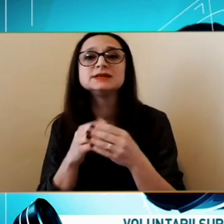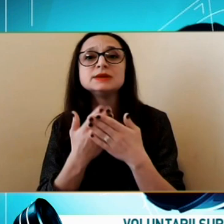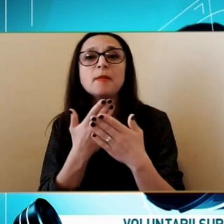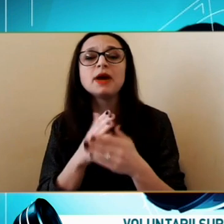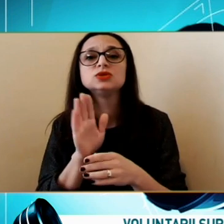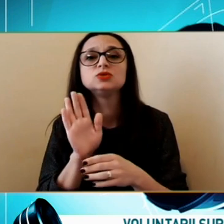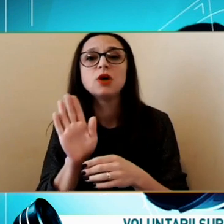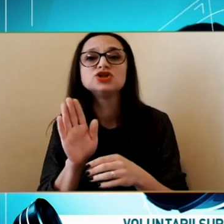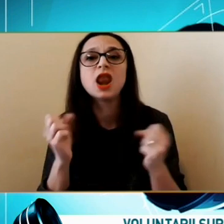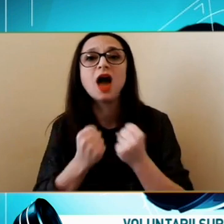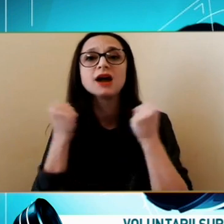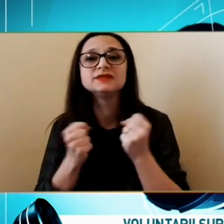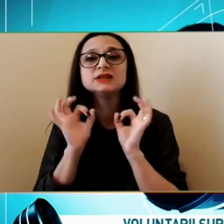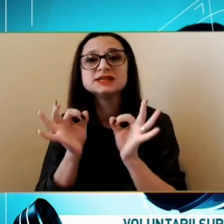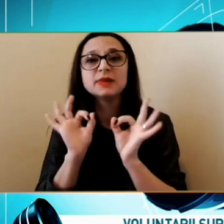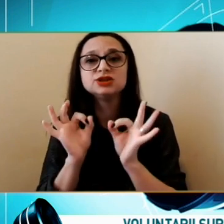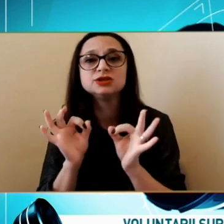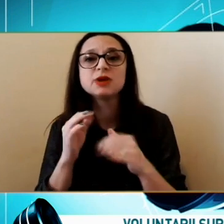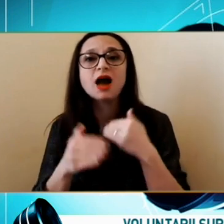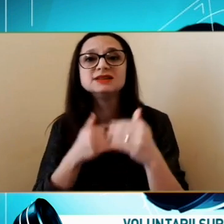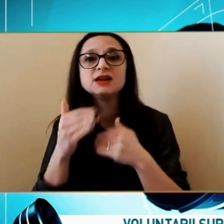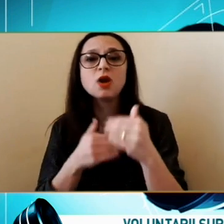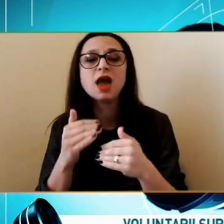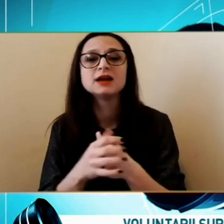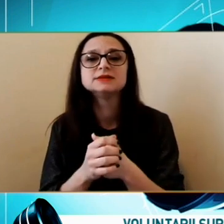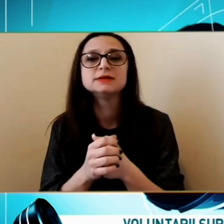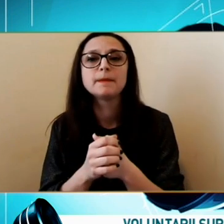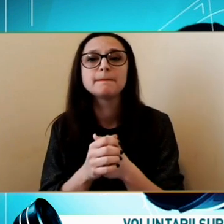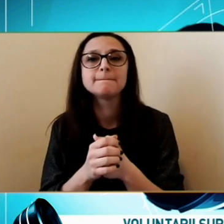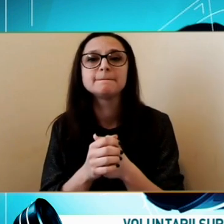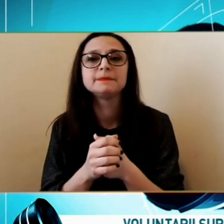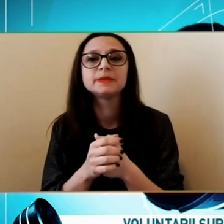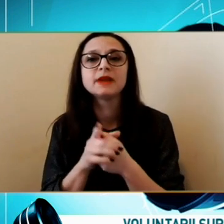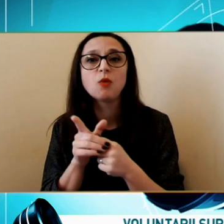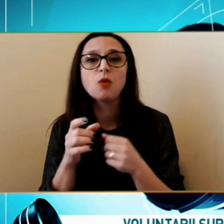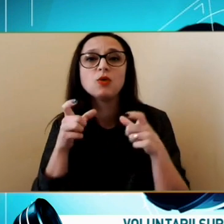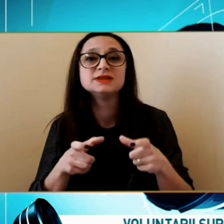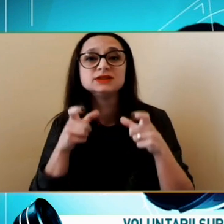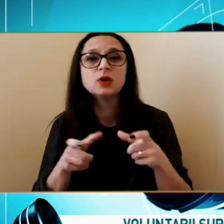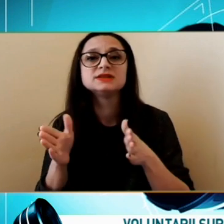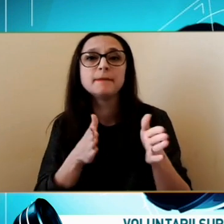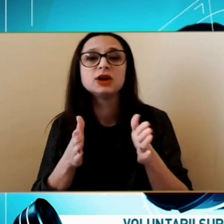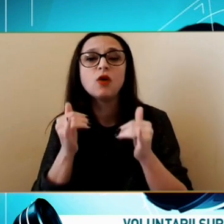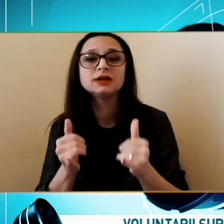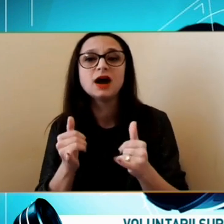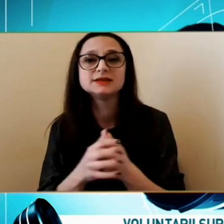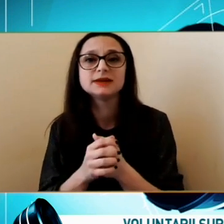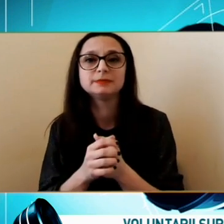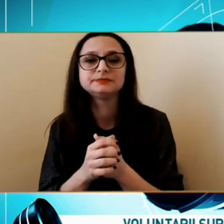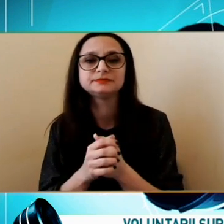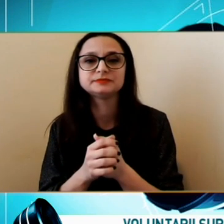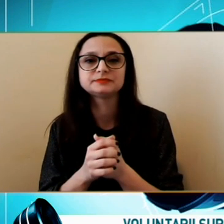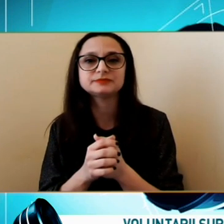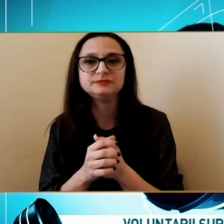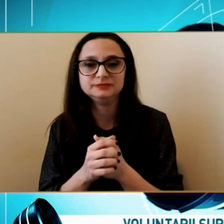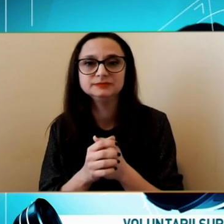Specifice Care se derulează Într-o astfel de perioadă De conflagrație